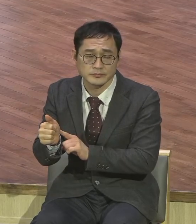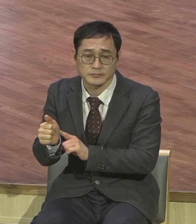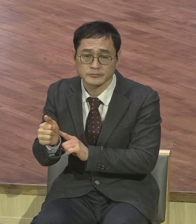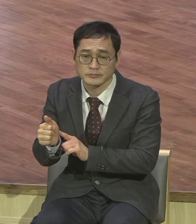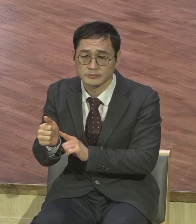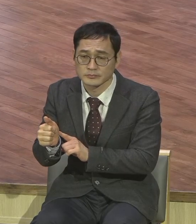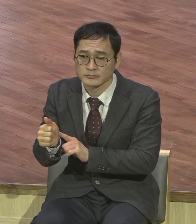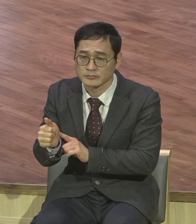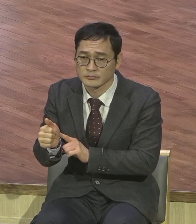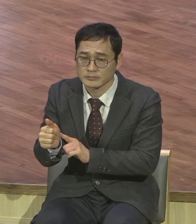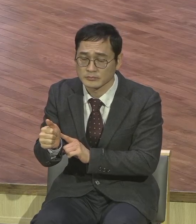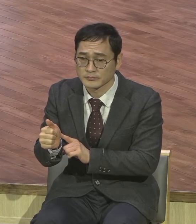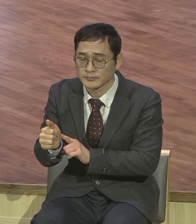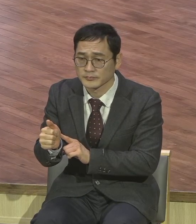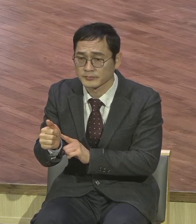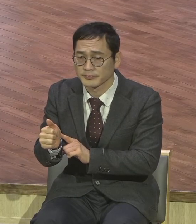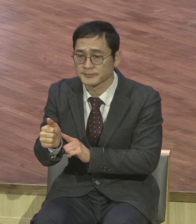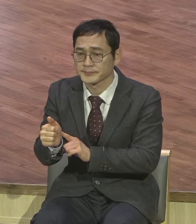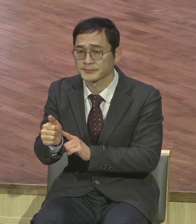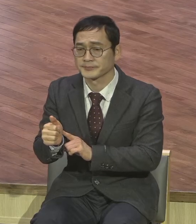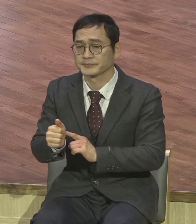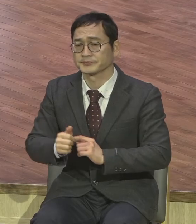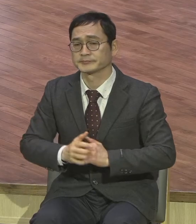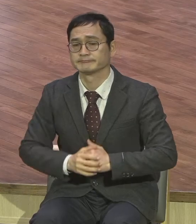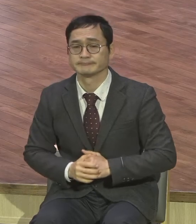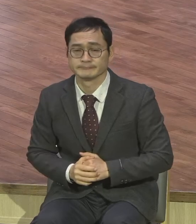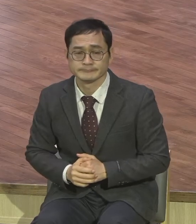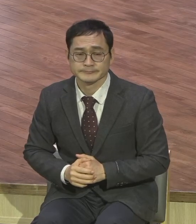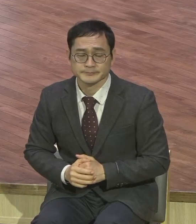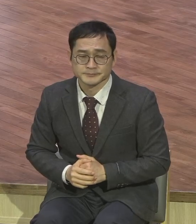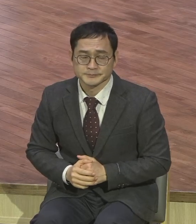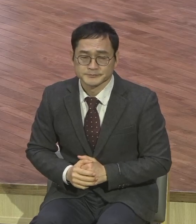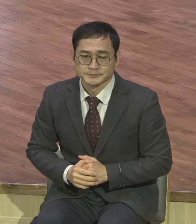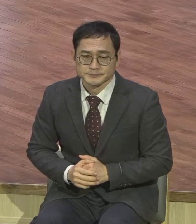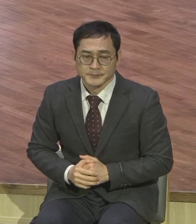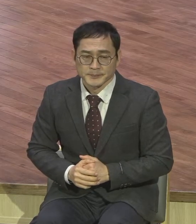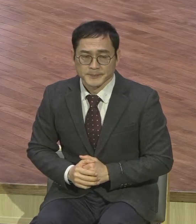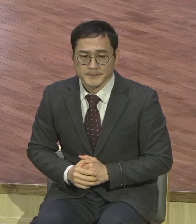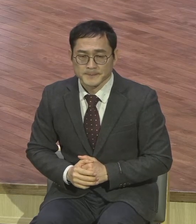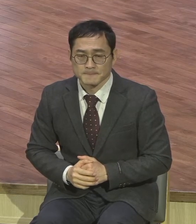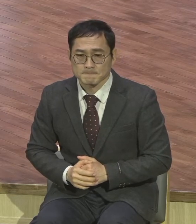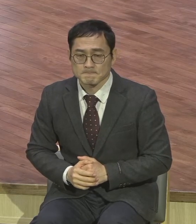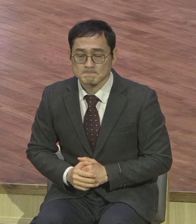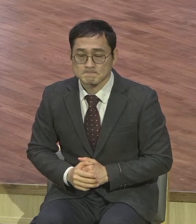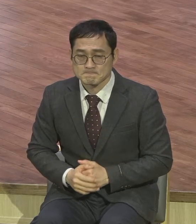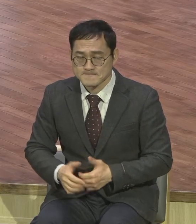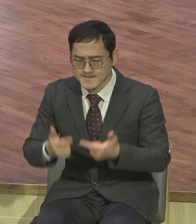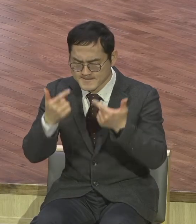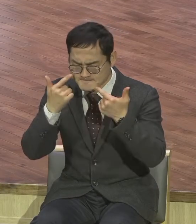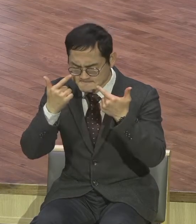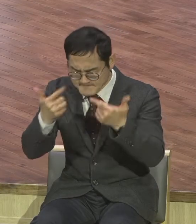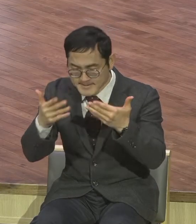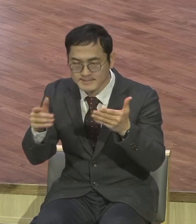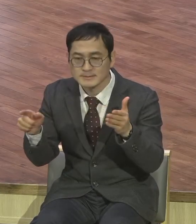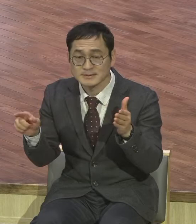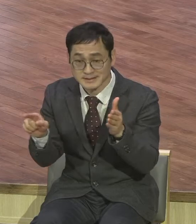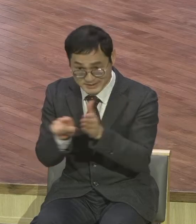이보다 더 확실할 수 없어요. 사실 이런 확신이 있었기 때문에 그 당시 아무도